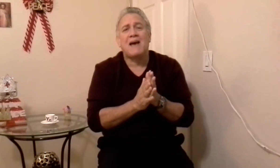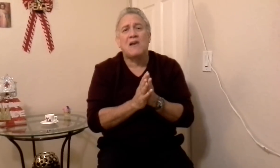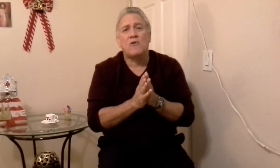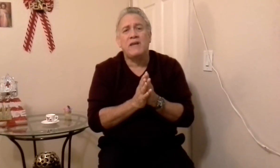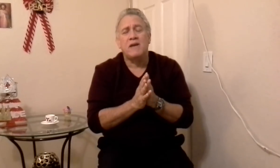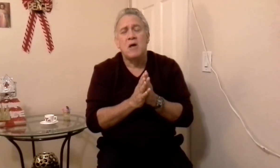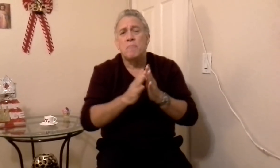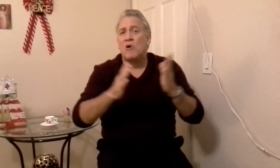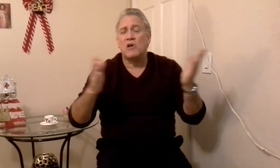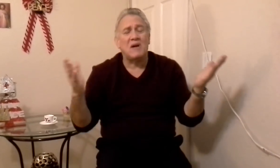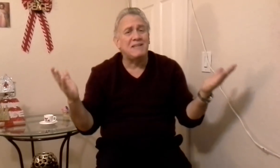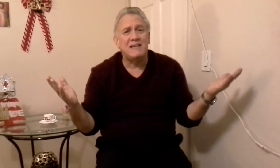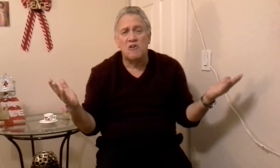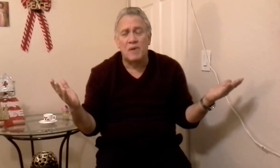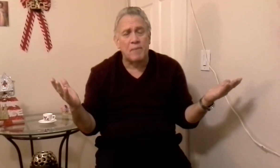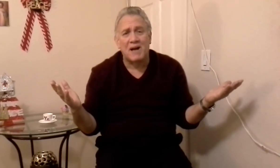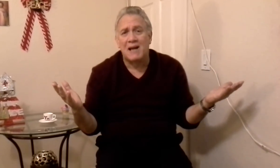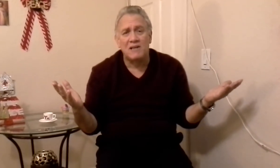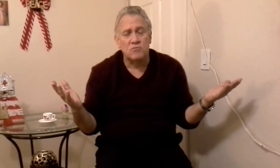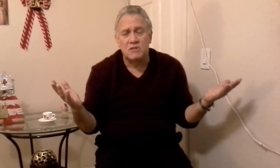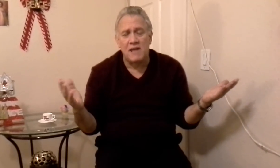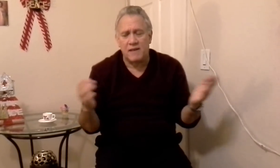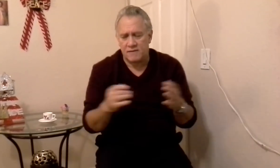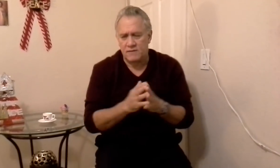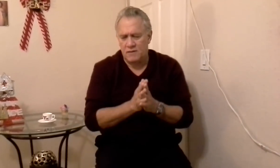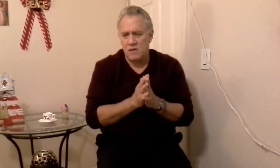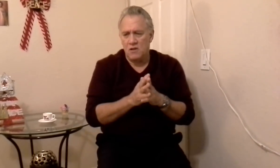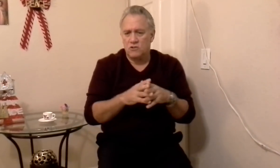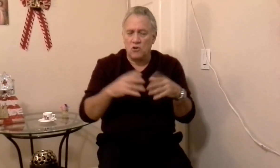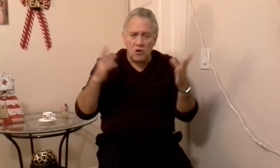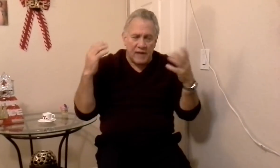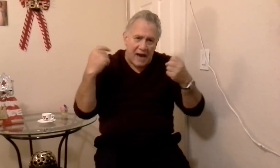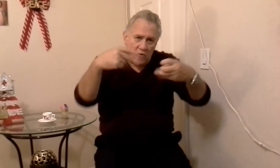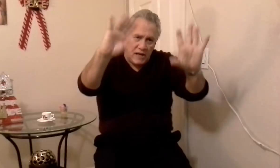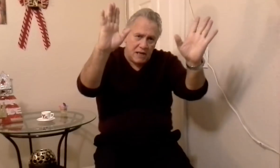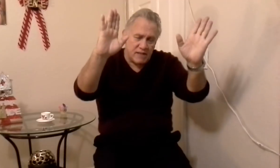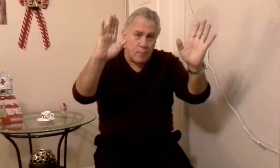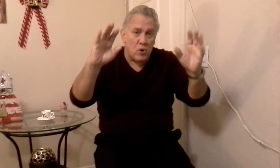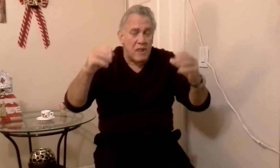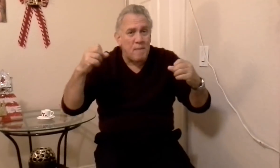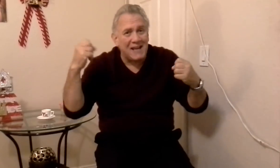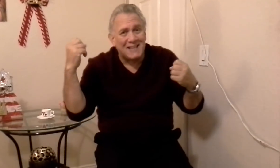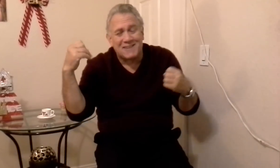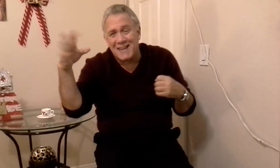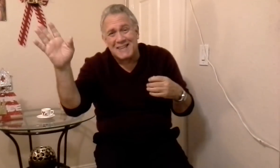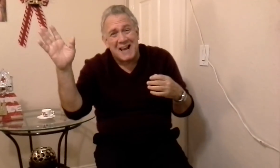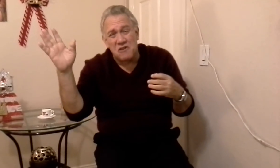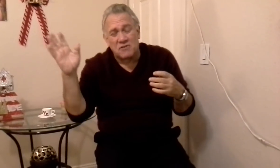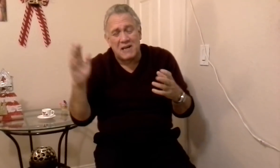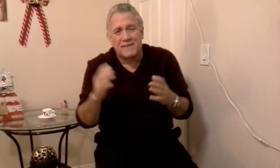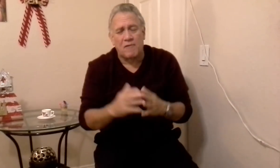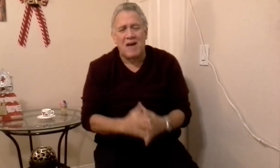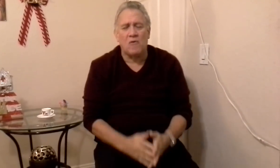dejarlo ir, porque no hay dinero para pagarles a ustedes, solo dejaron ir, después de 20 y 30 años en el trabajo,